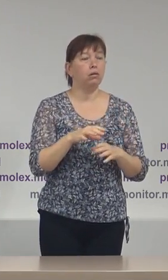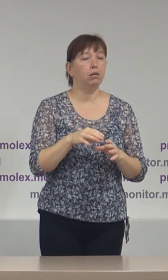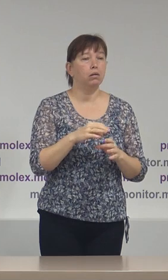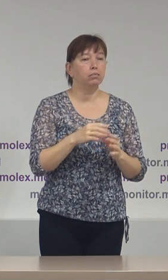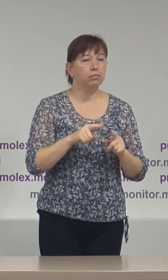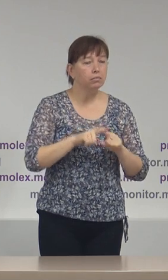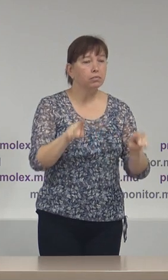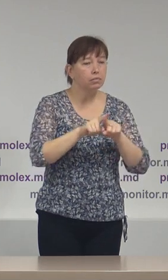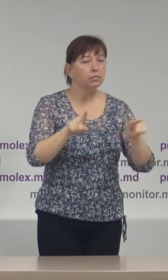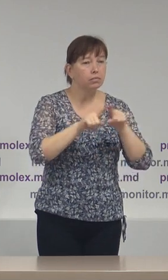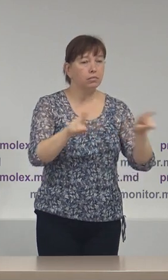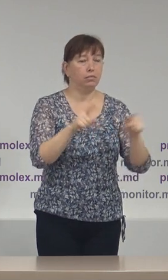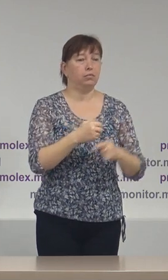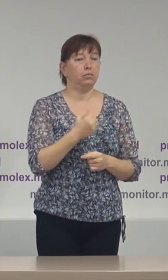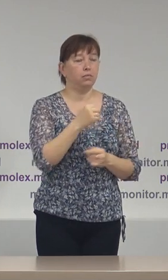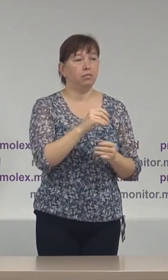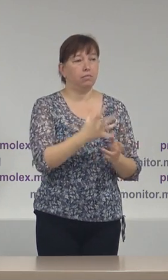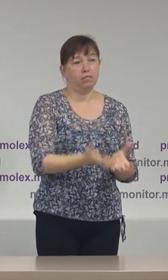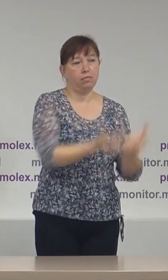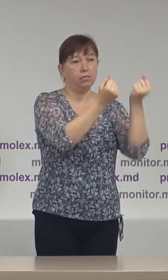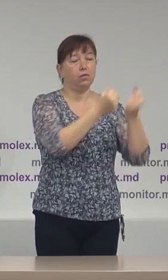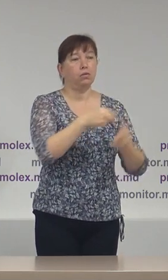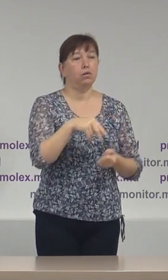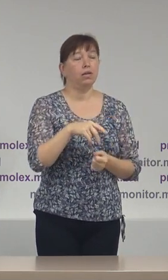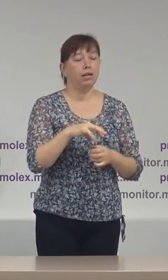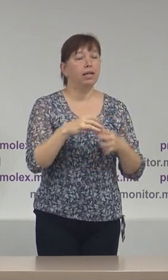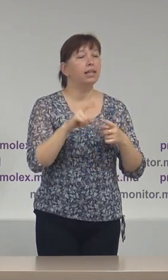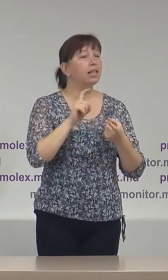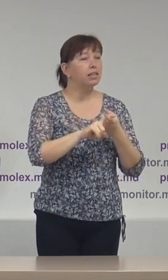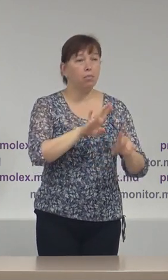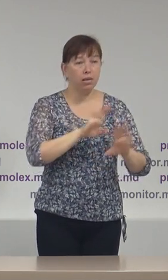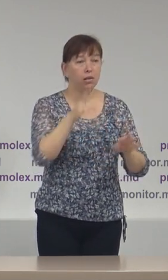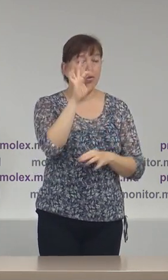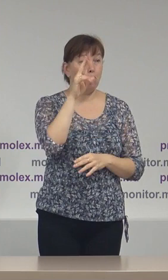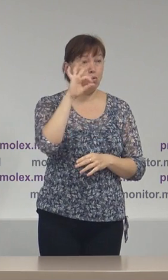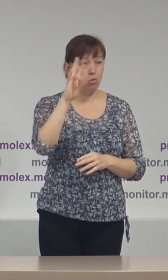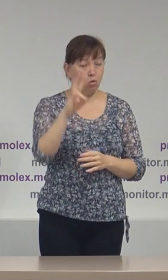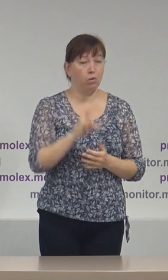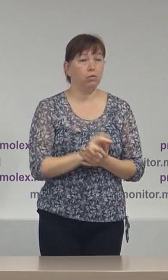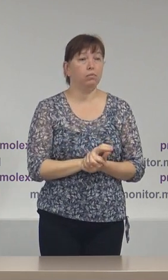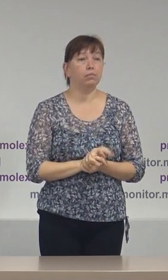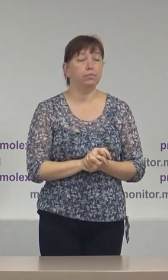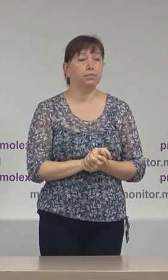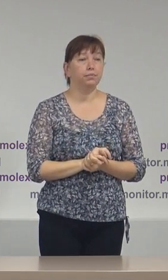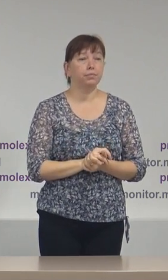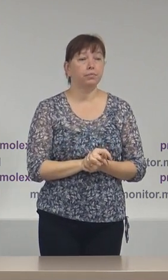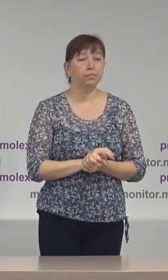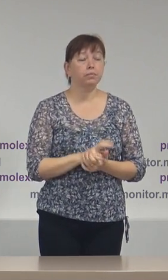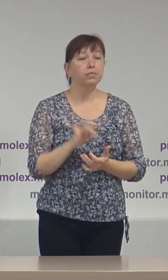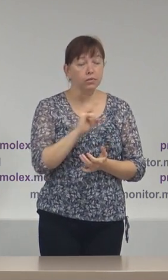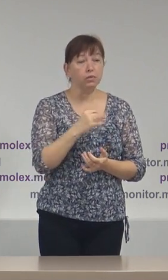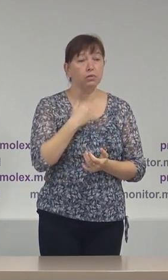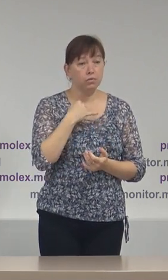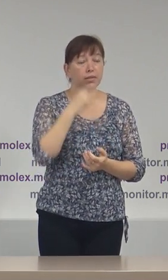membrelor și simpatizanțelor săi în făparea candidatului independent Igor Dodon și țin să